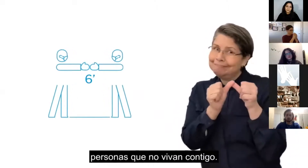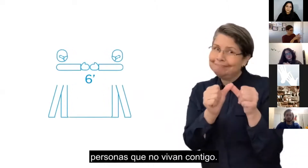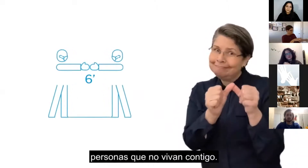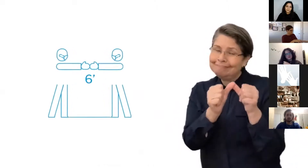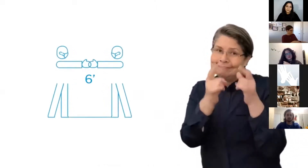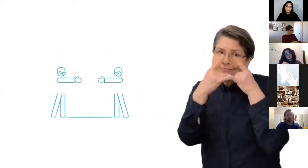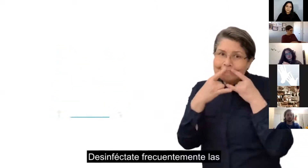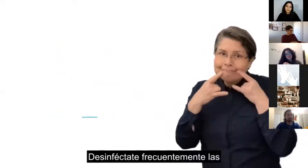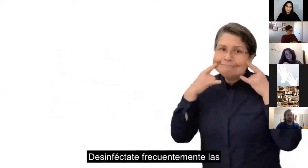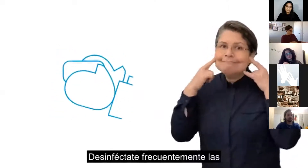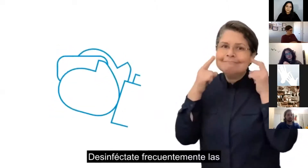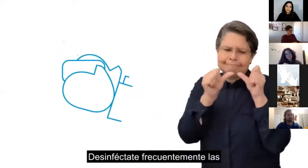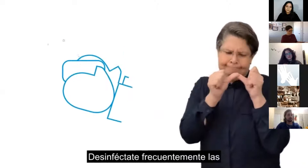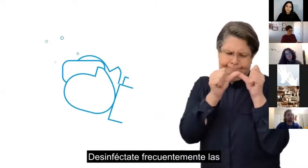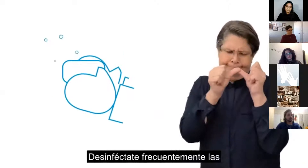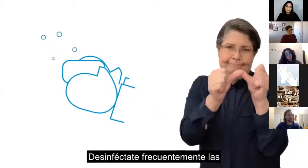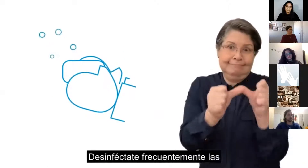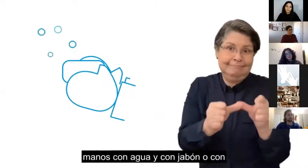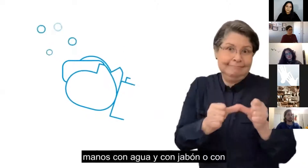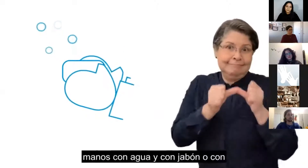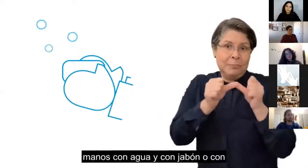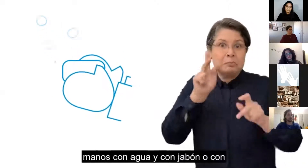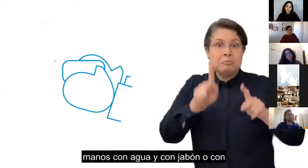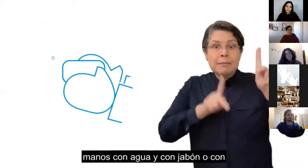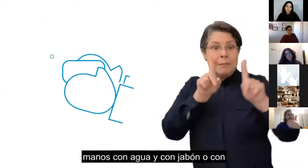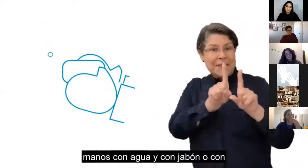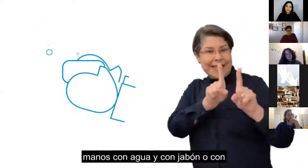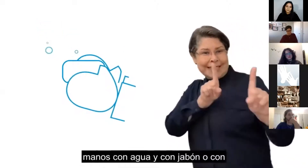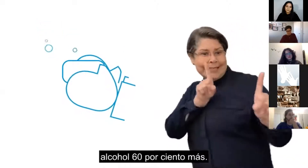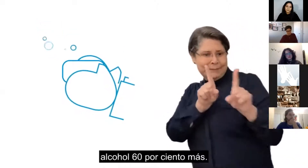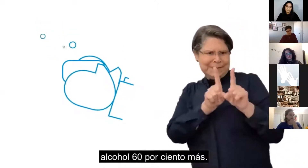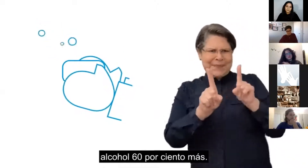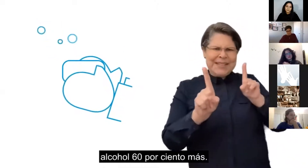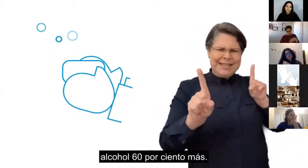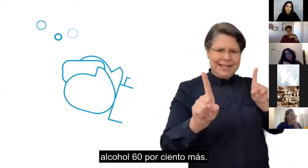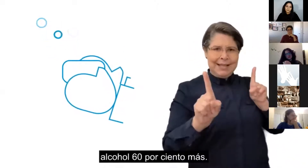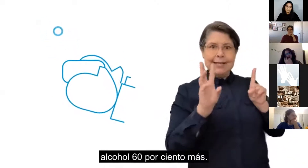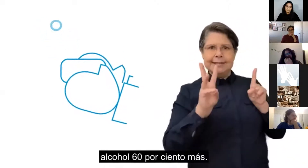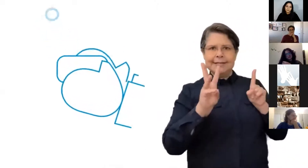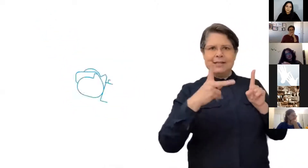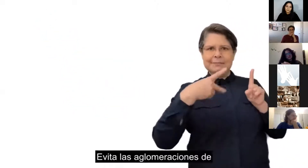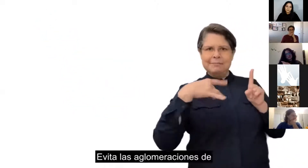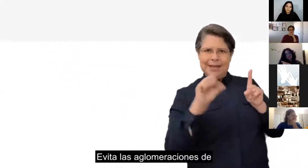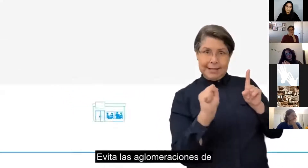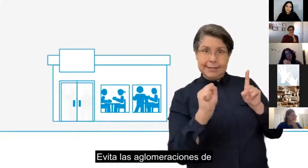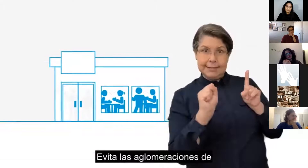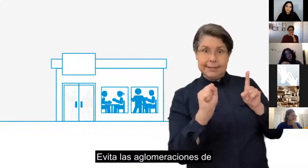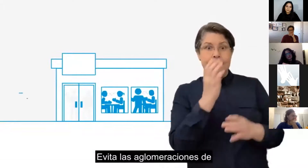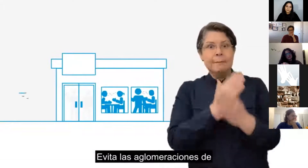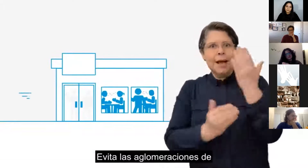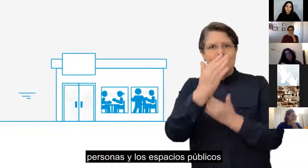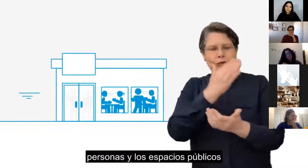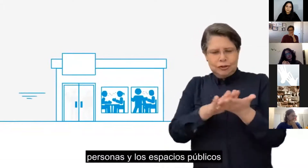vivan contigo. Desinfectate frecuentemente las manos con agua y jabón o con alcohol 60% más. Evita las